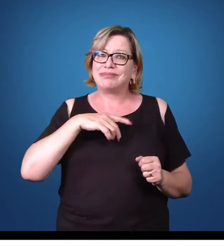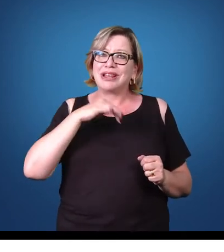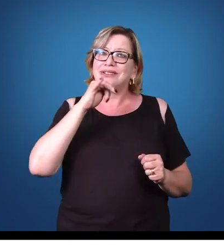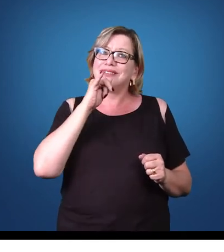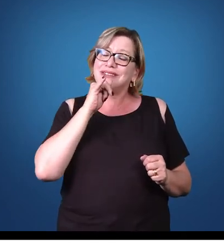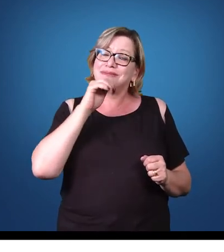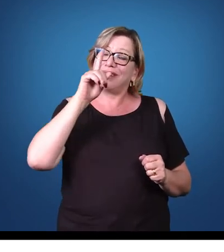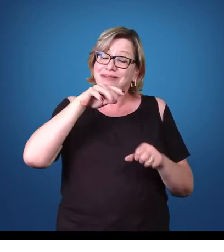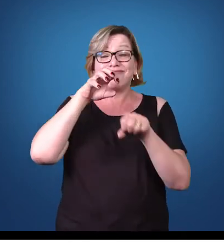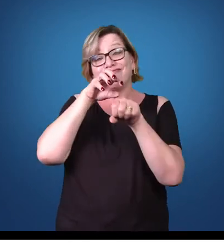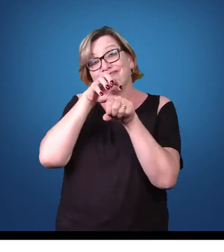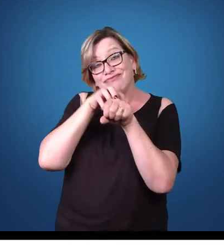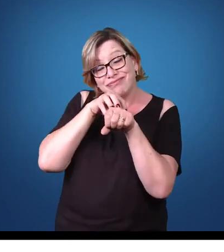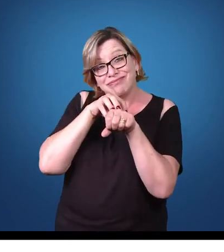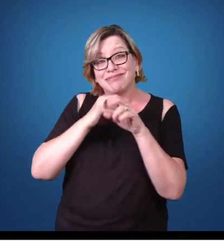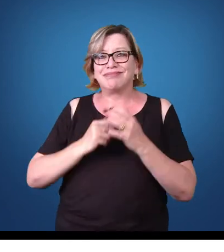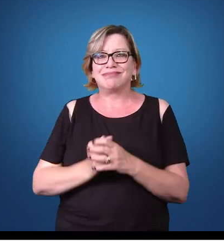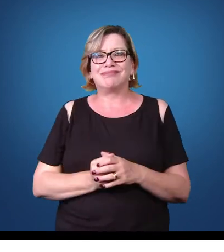parasitismo.